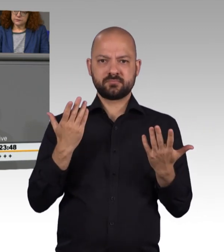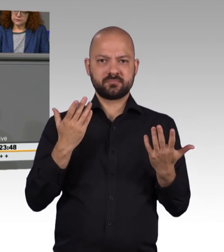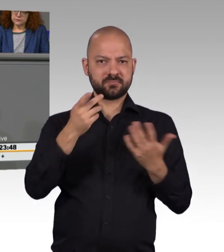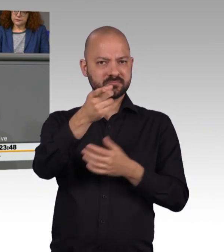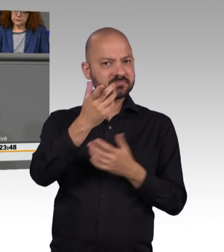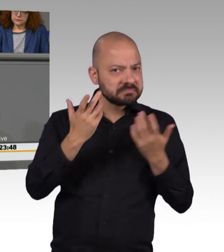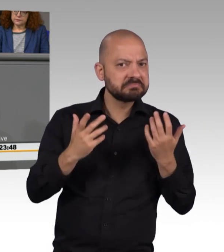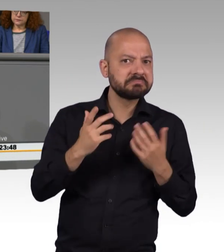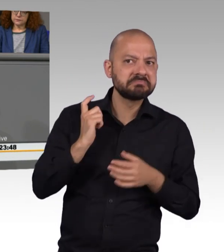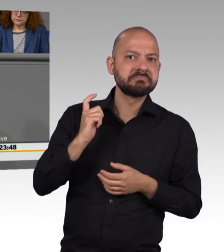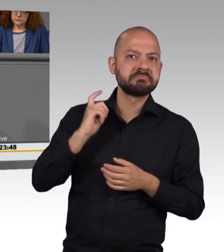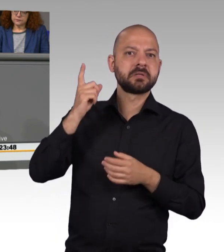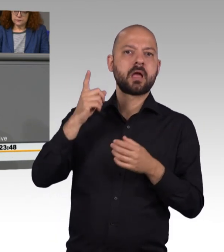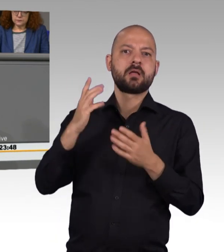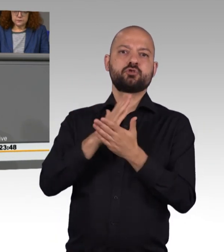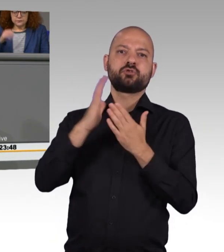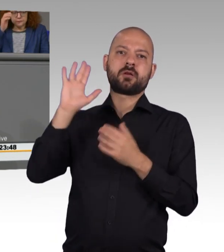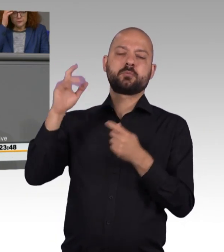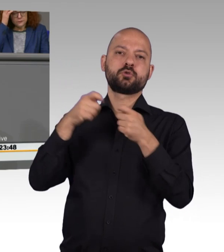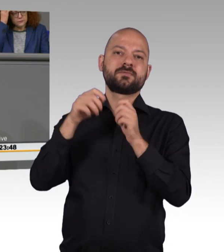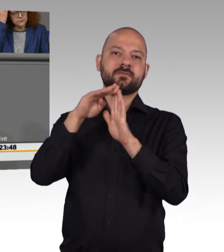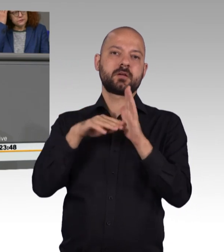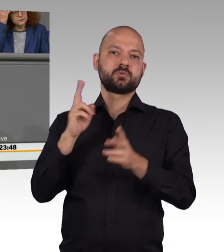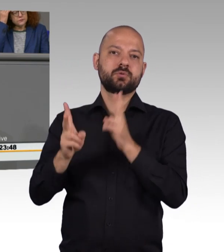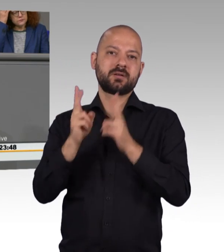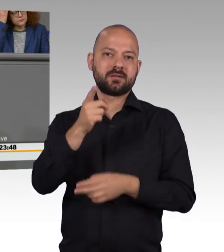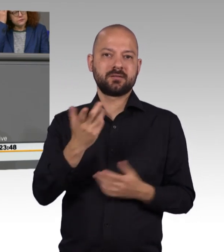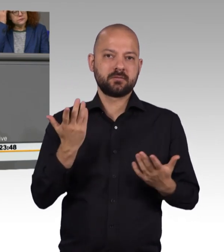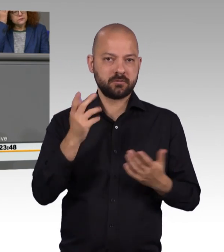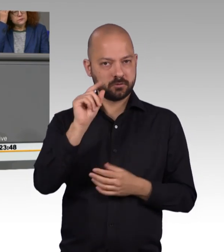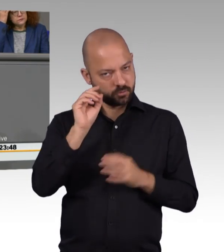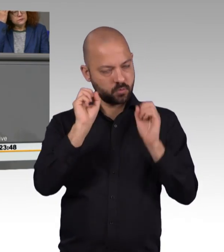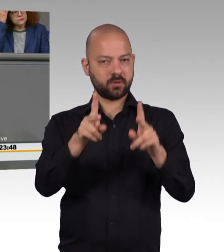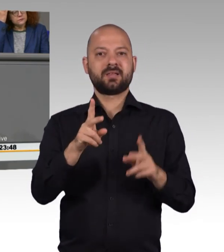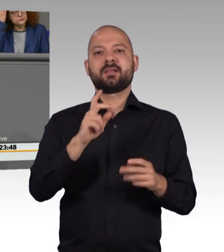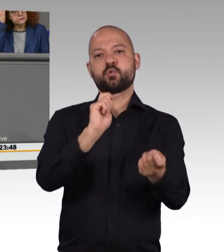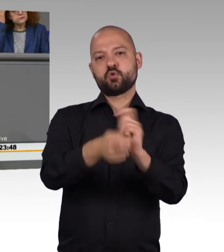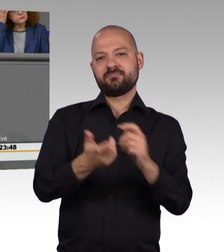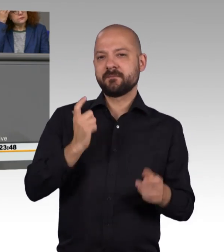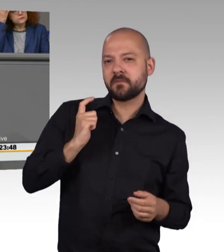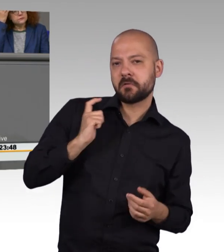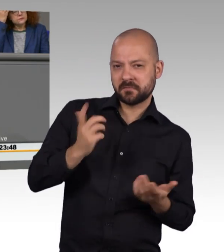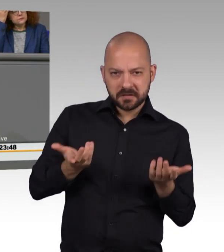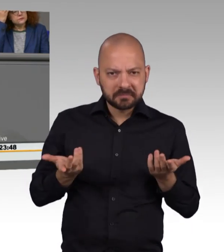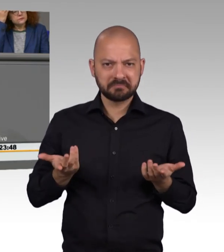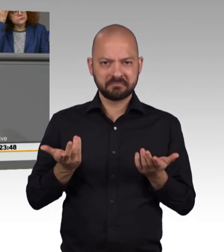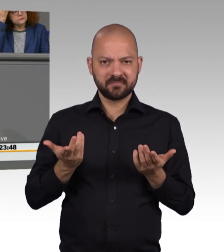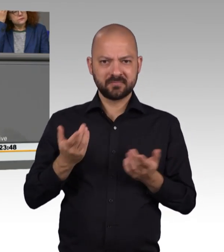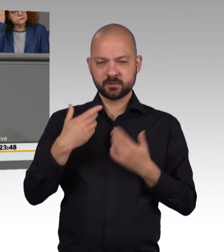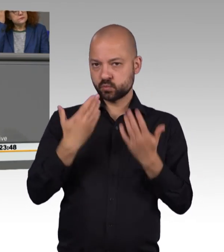Bundesverfassungsgerichts gegen die Abschaffung der Wahlrechtsausschlüsse. Das ist hier mehrfach dokumentiert. Sie haben mit Nein gestimmt. Und